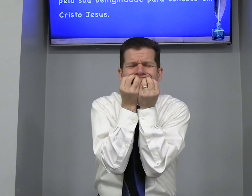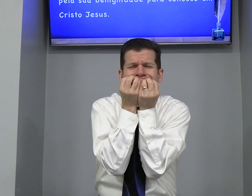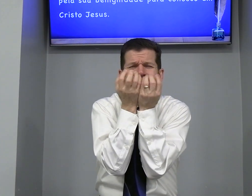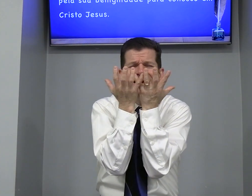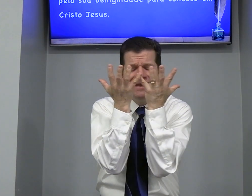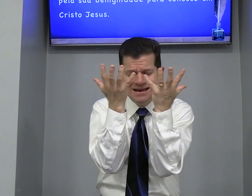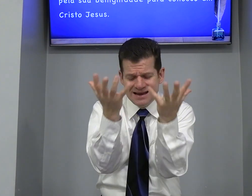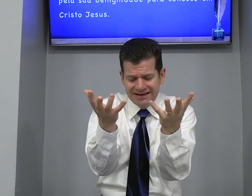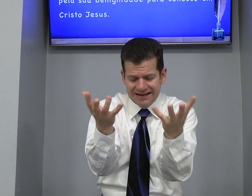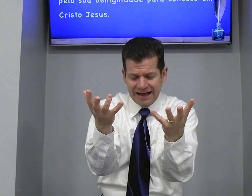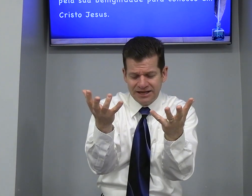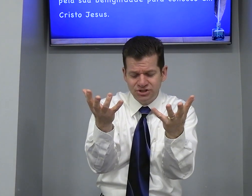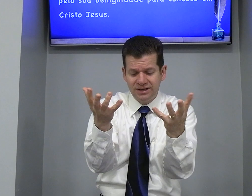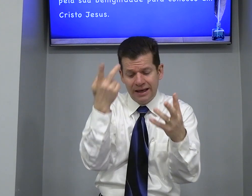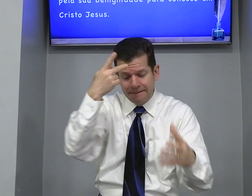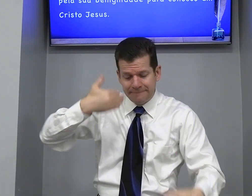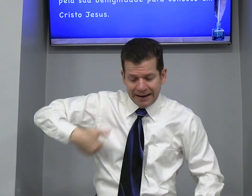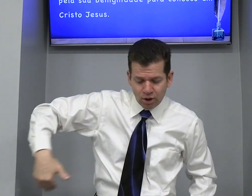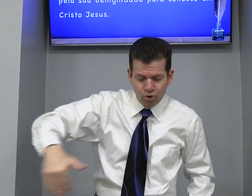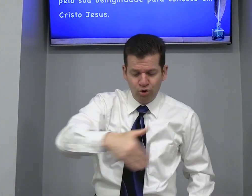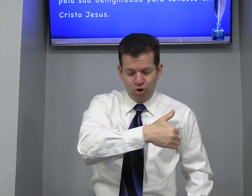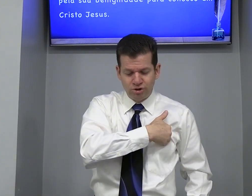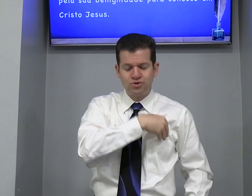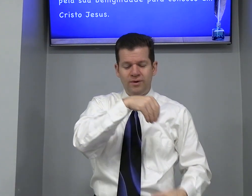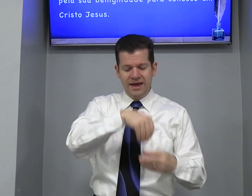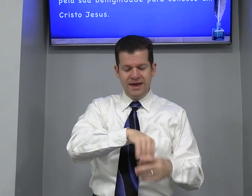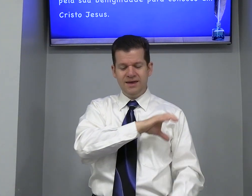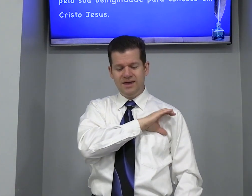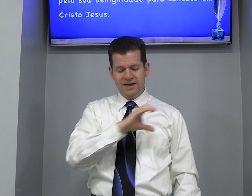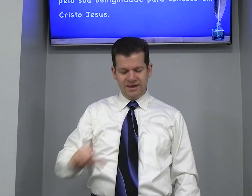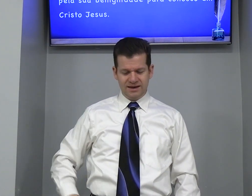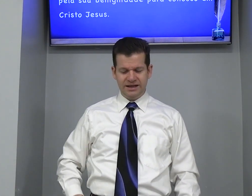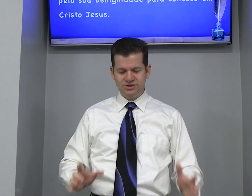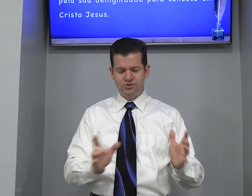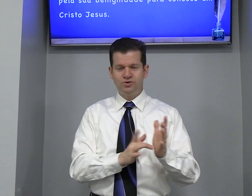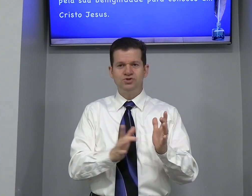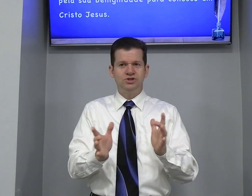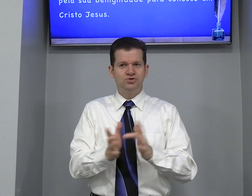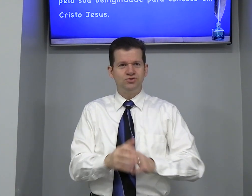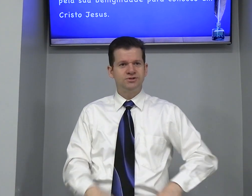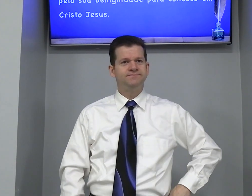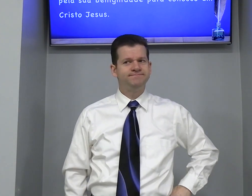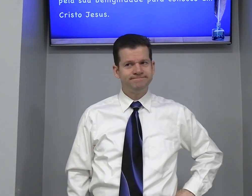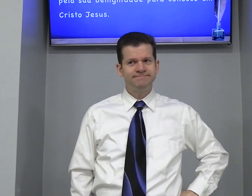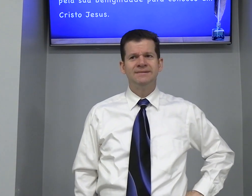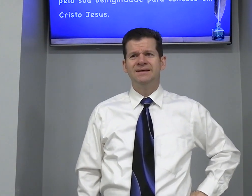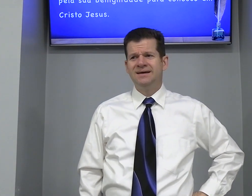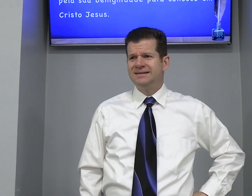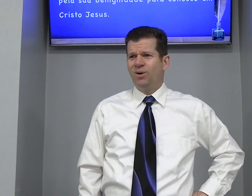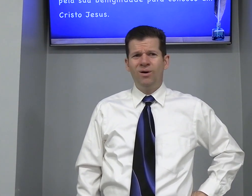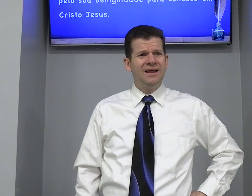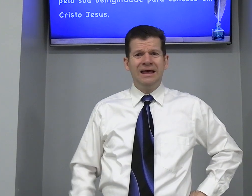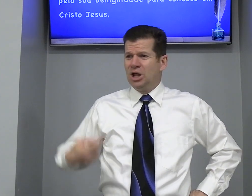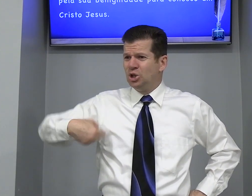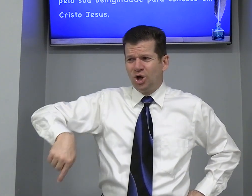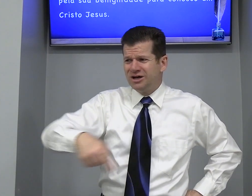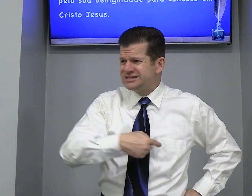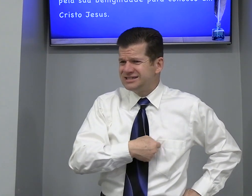Benignidade Para conosco Em Cristo Jesus Então Olha Nós